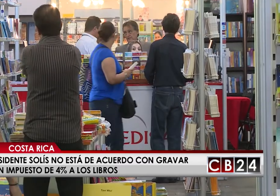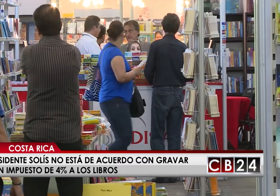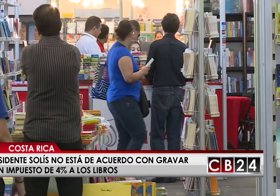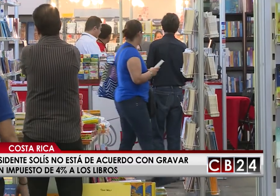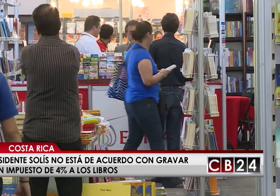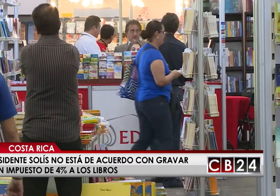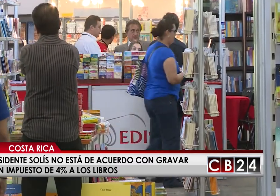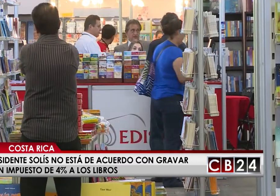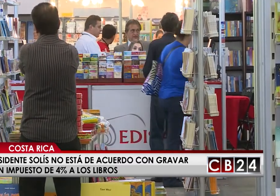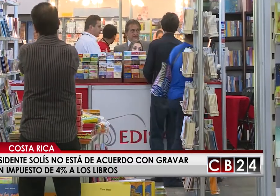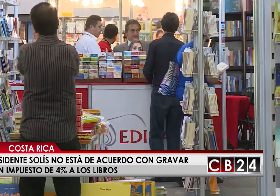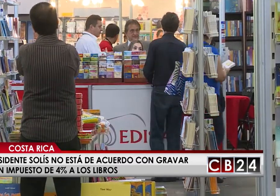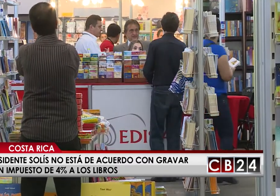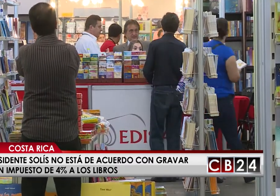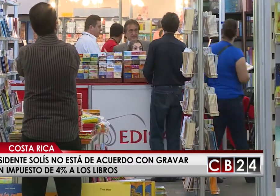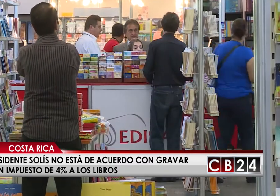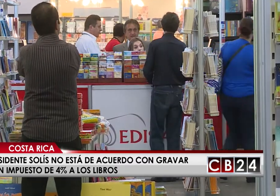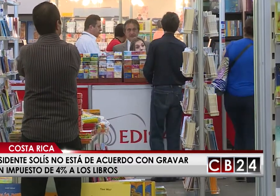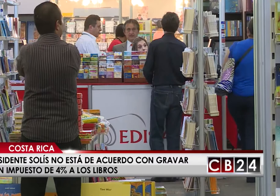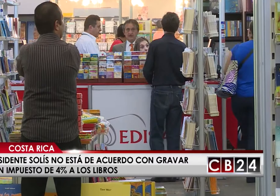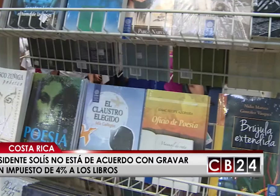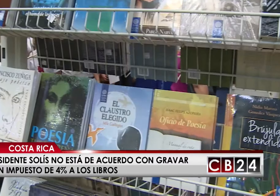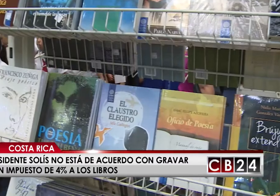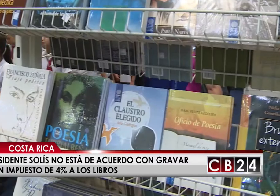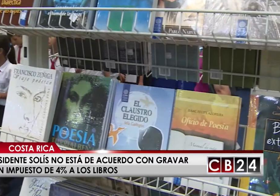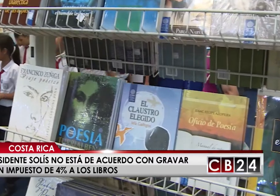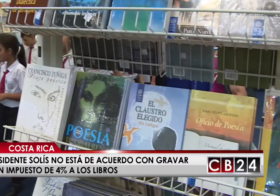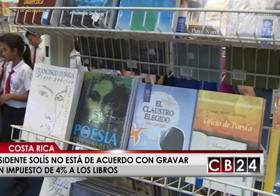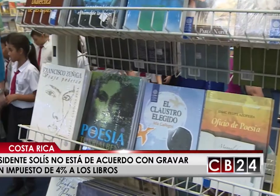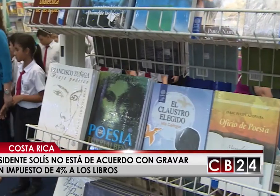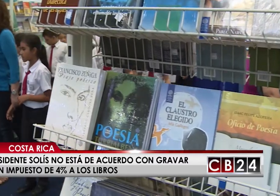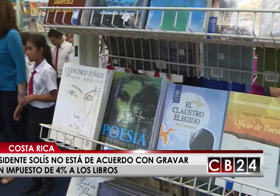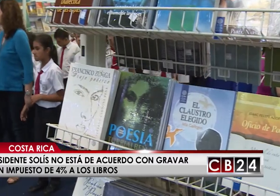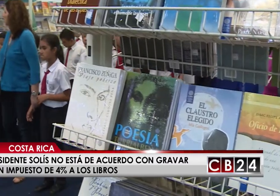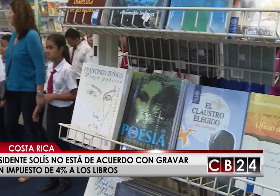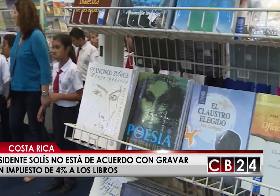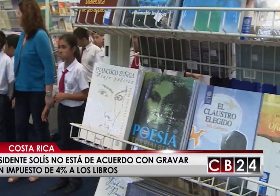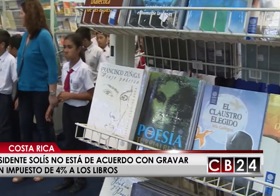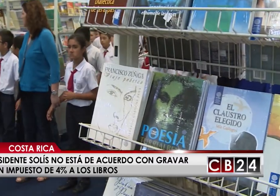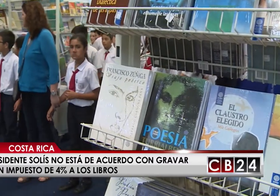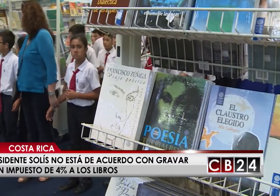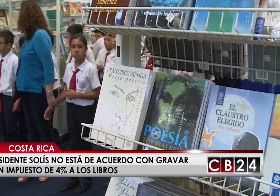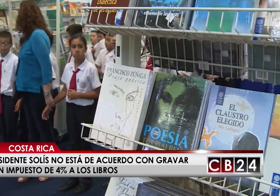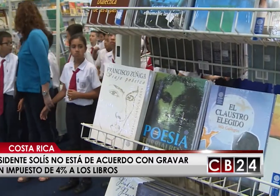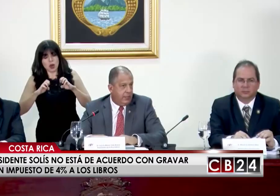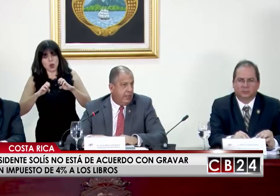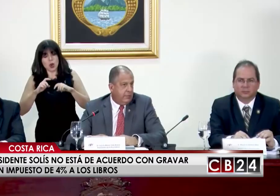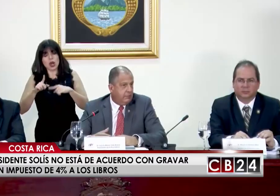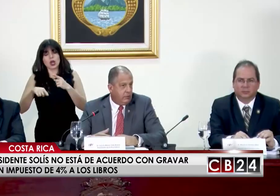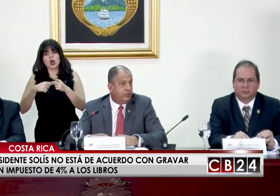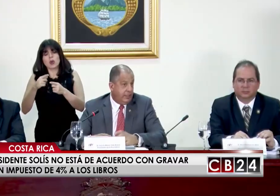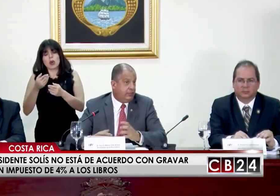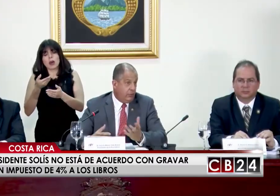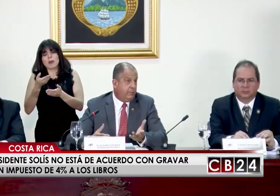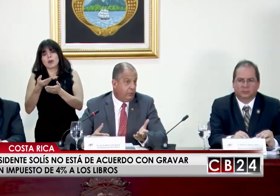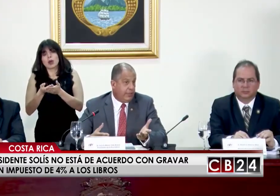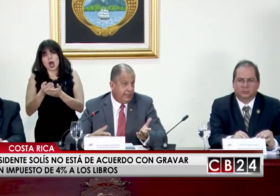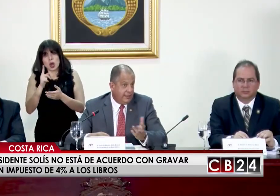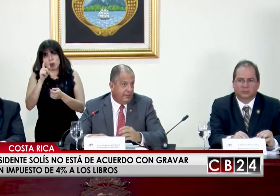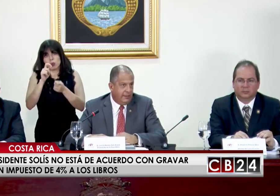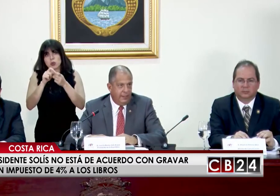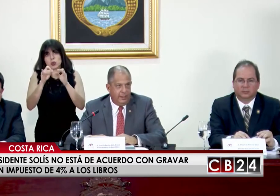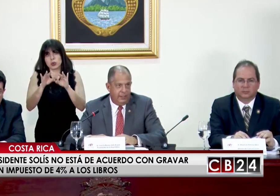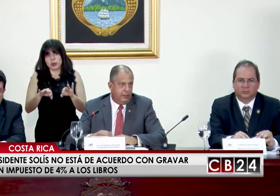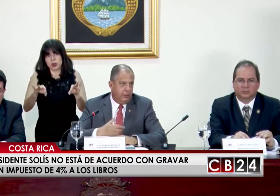solicitado con mucho respeto a don Elio Fallas, quien me ha dicho que lo valorará y que lo colocará como una consideración